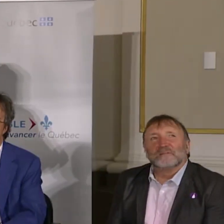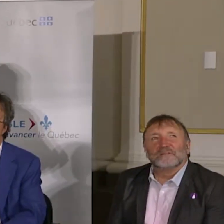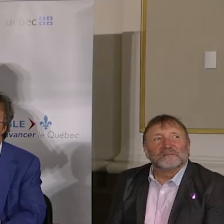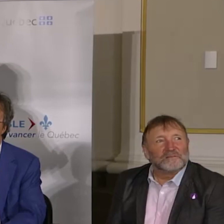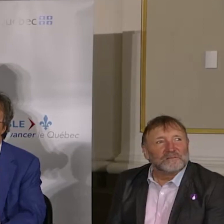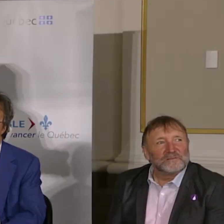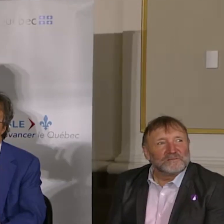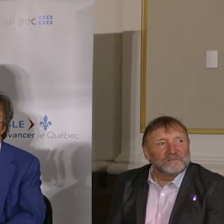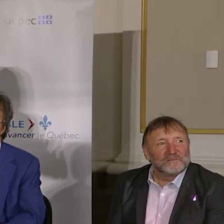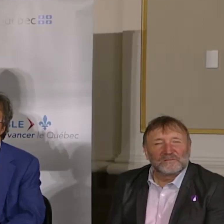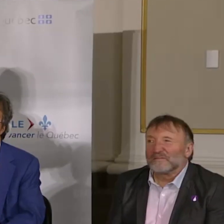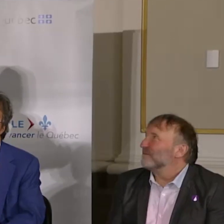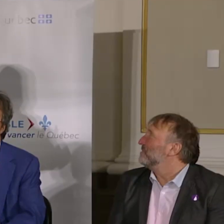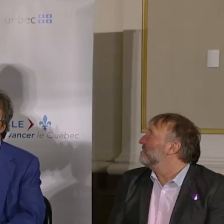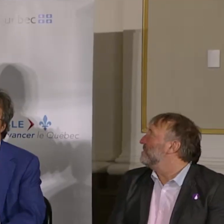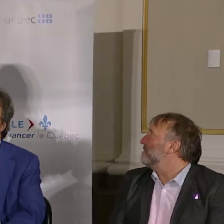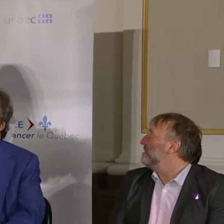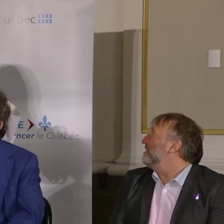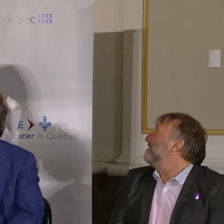que Marilyn serait bien contente.